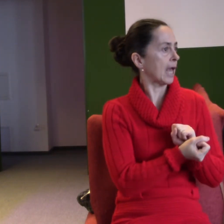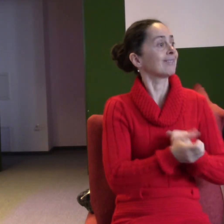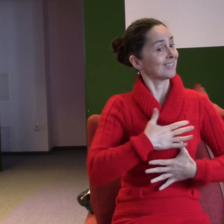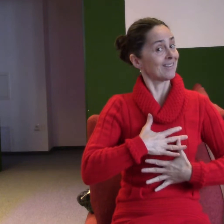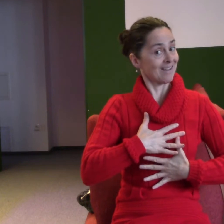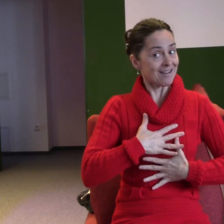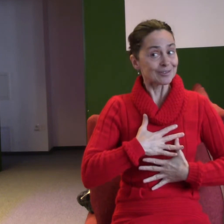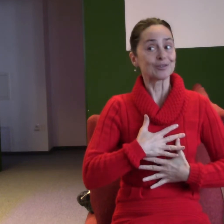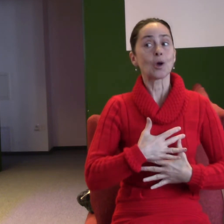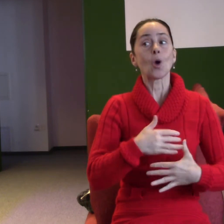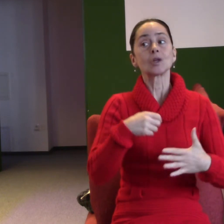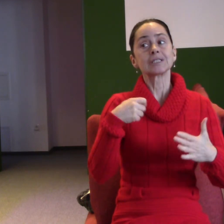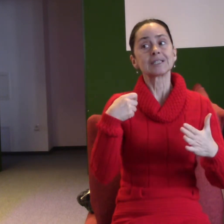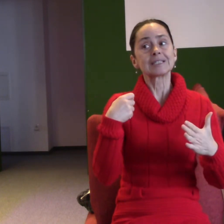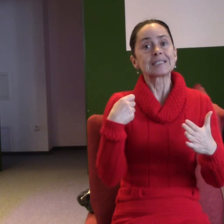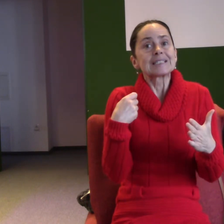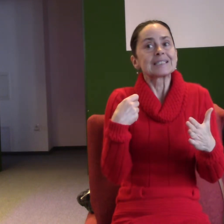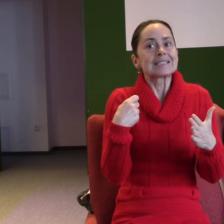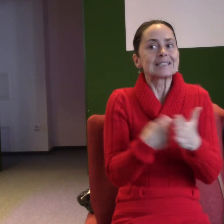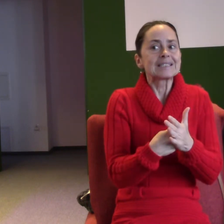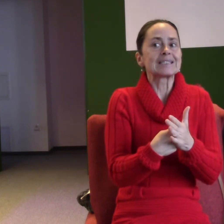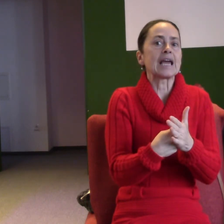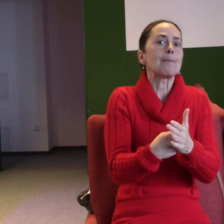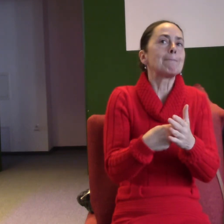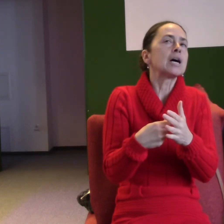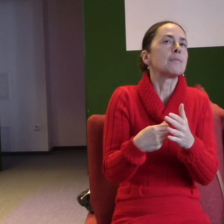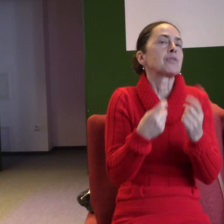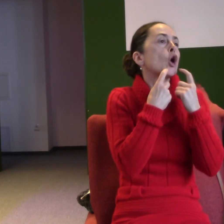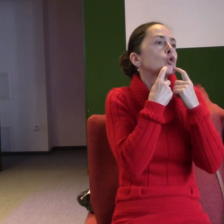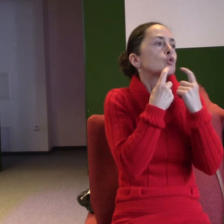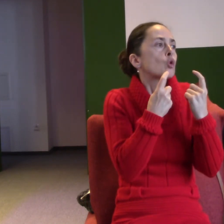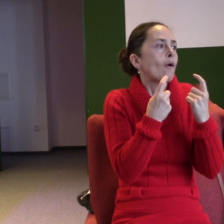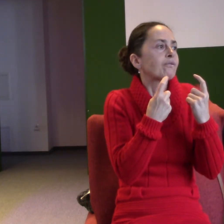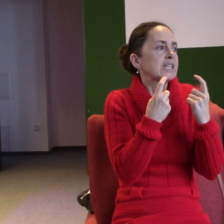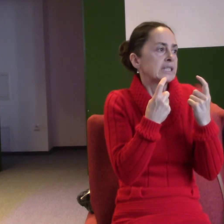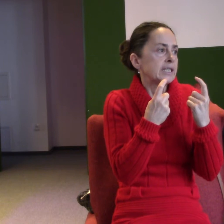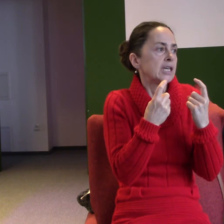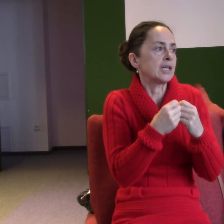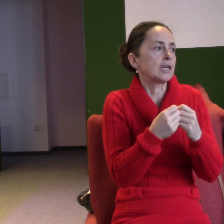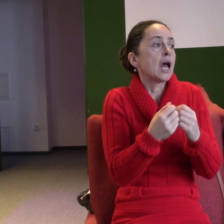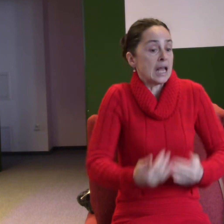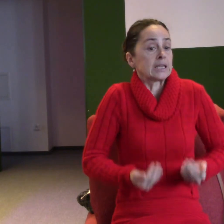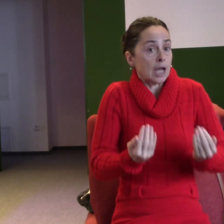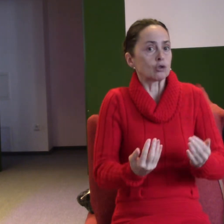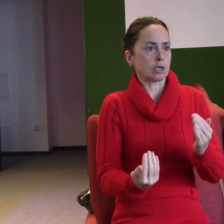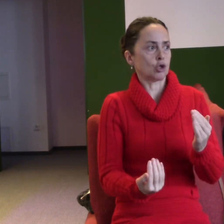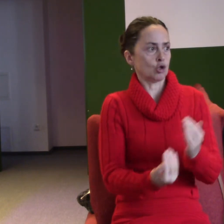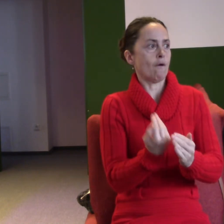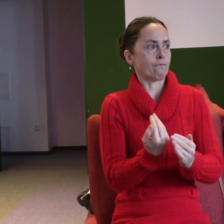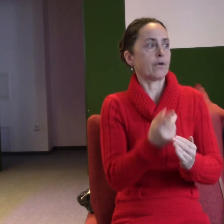radost, která souvisí už se duchovním stavem, kterému se říká nové narození a s tím, že pán Bůh nás